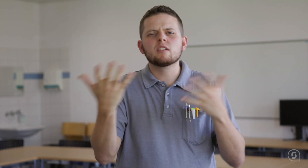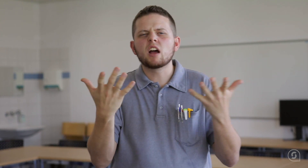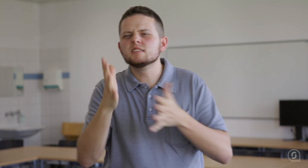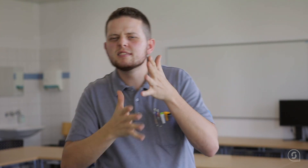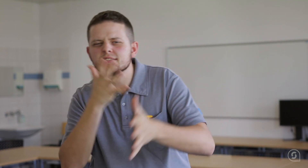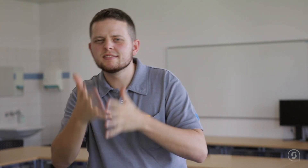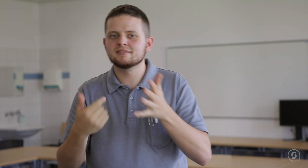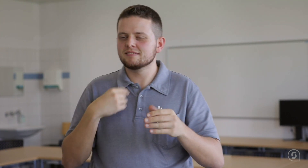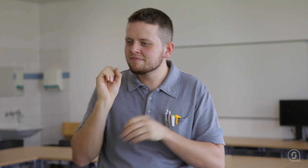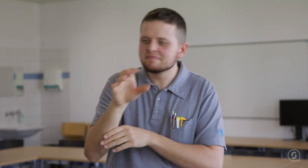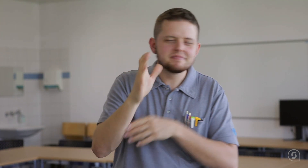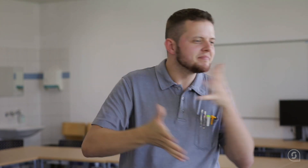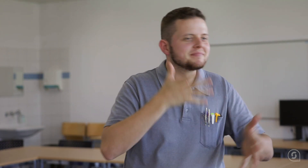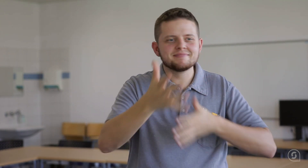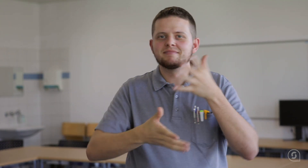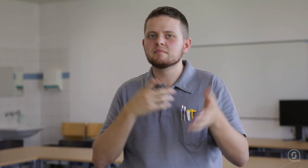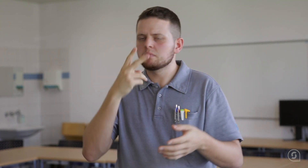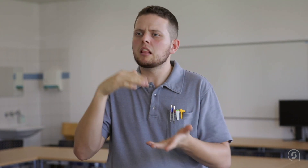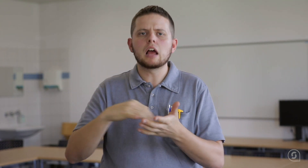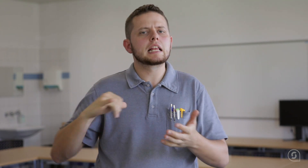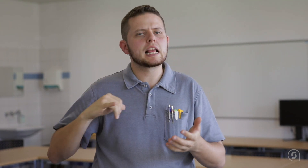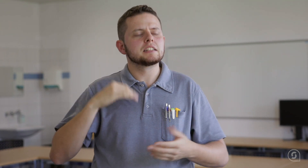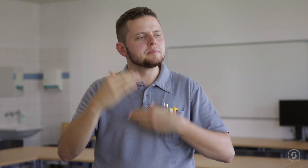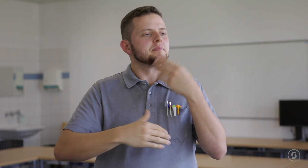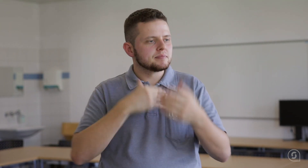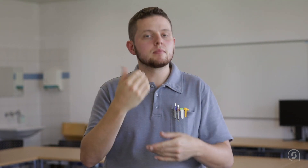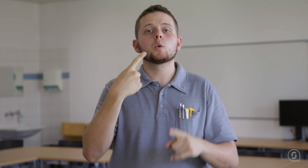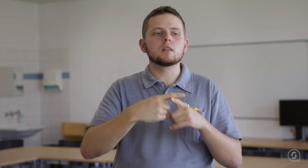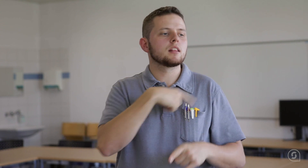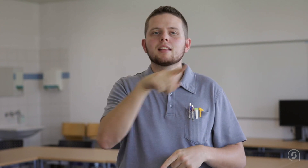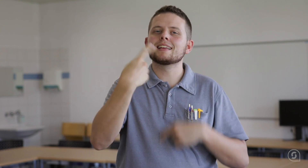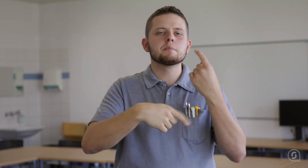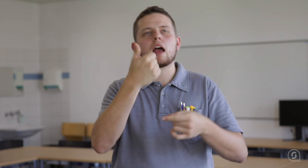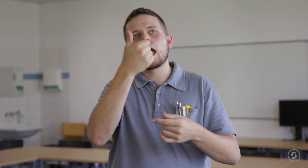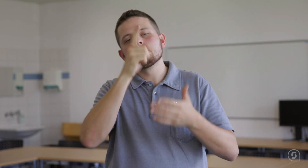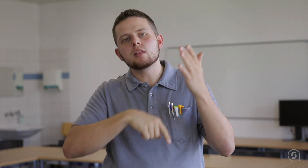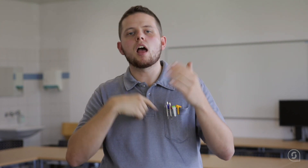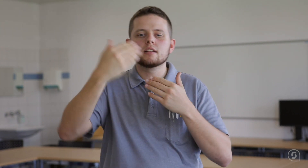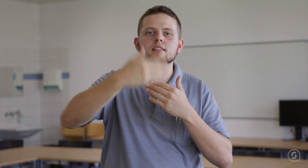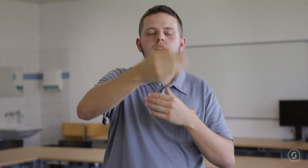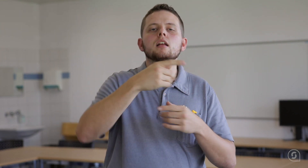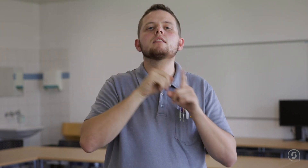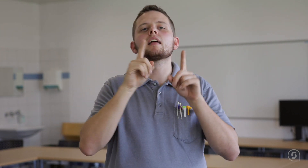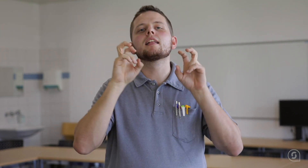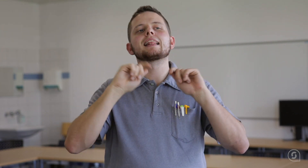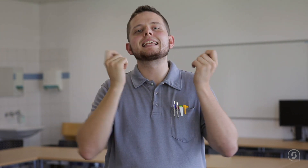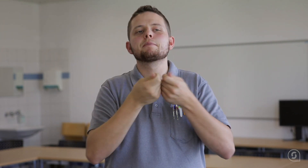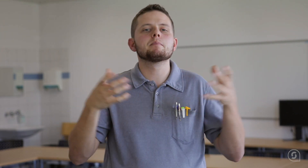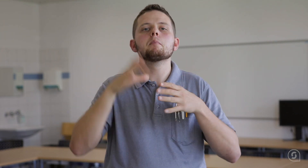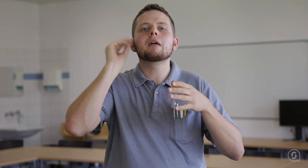gebärden können. Ich zeigte ihnen verschiedene Gebärden und sie waren sehr interessiert. Auch findet einmal im Monat eine Bildungsveranstaltung für das Team